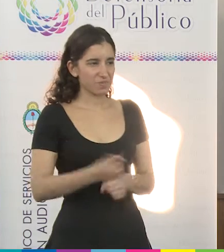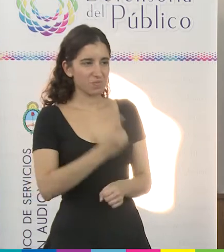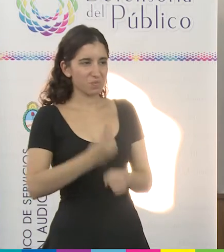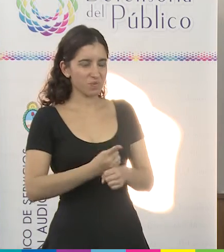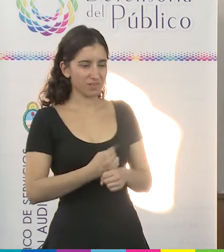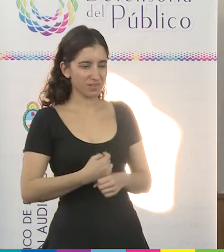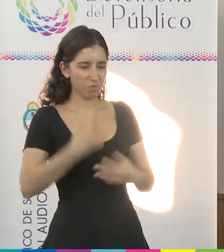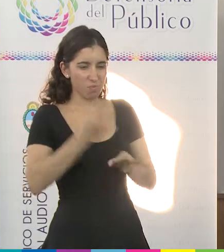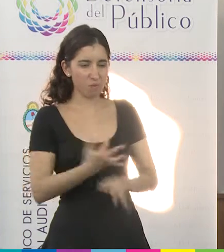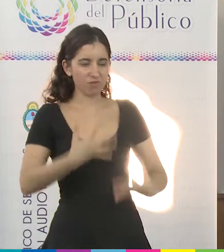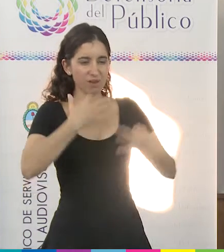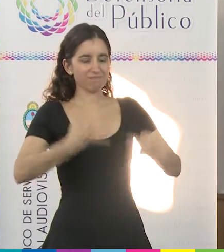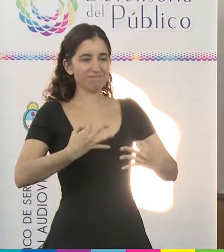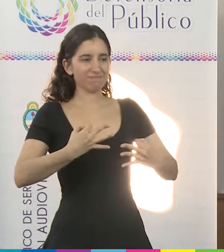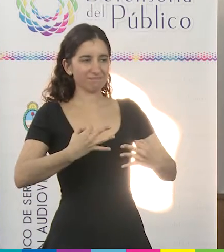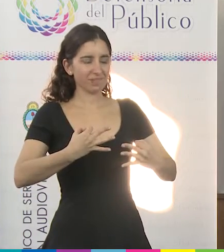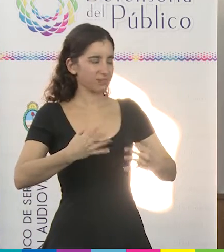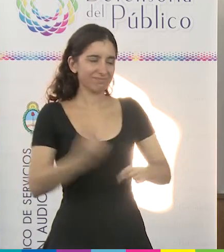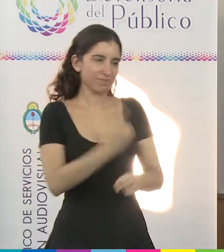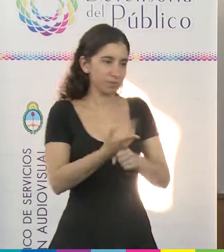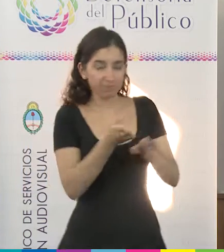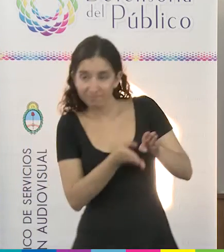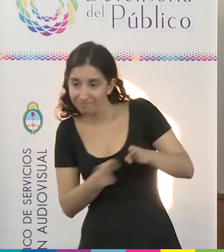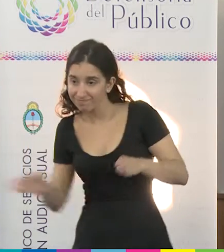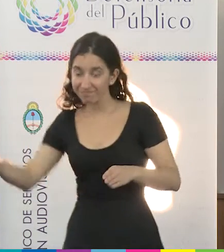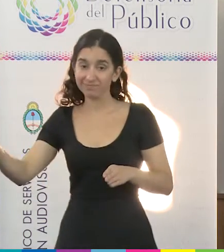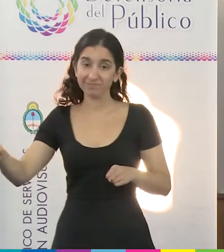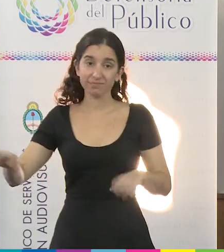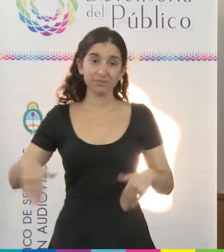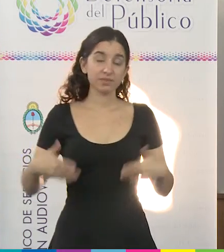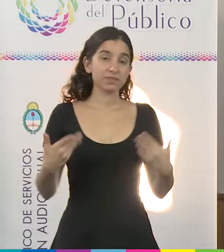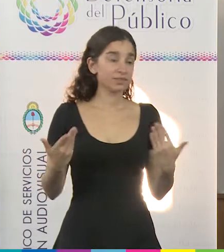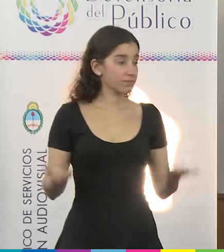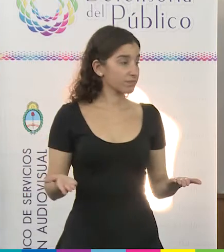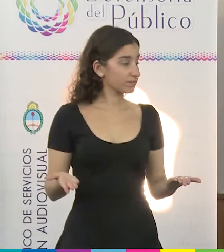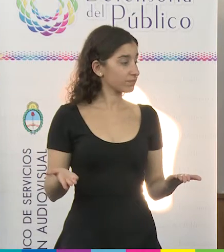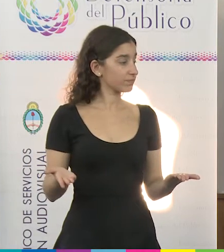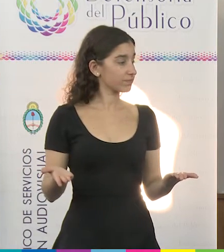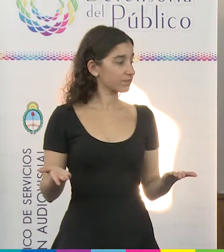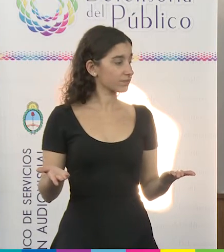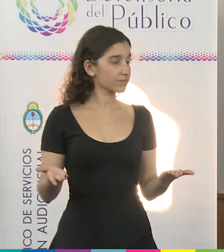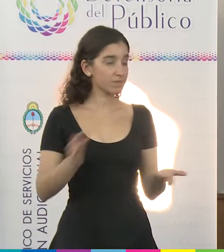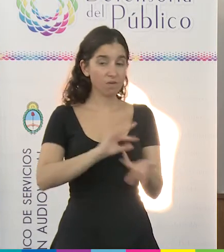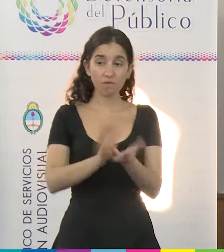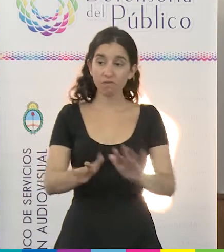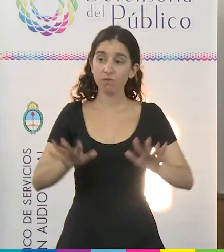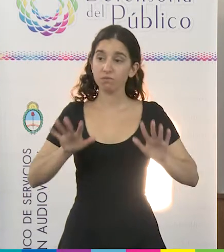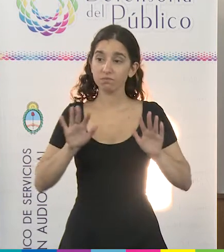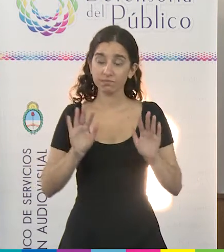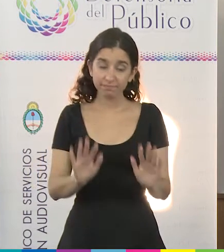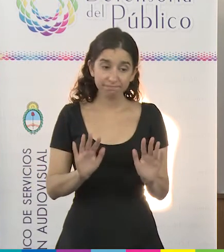dignidad profesional y humana. De este mismo modo y en este mismo momento